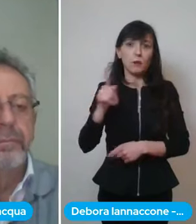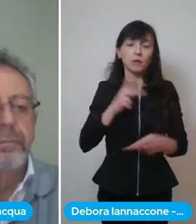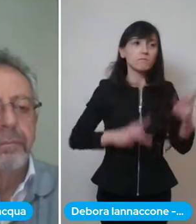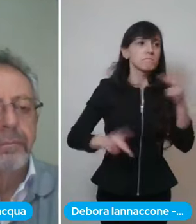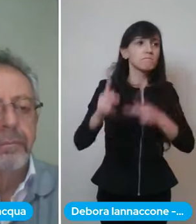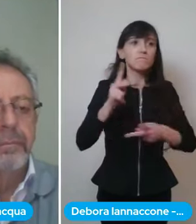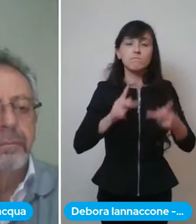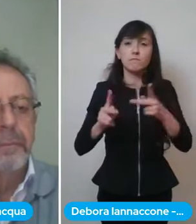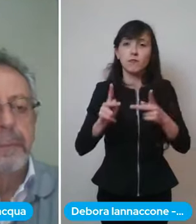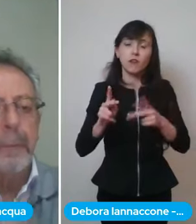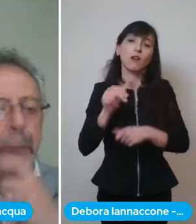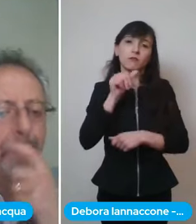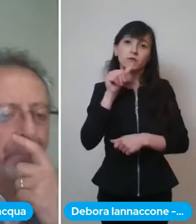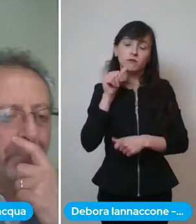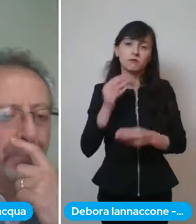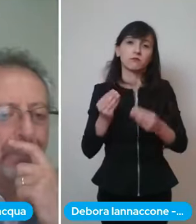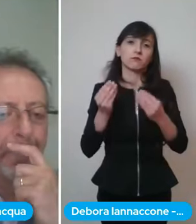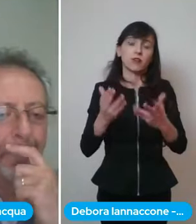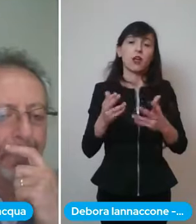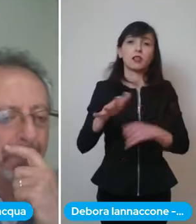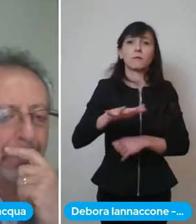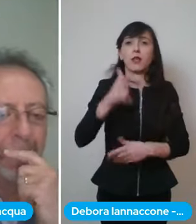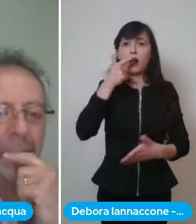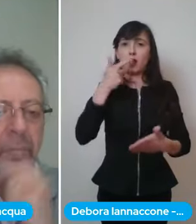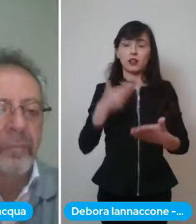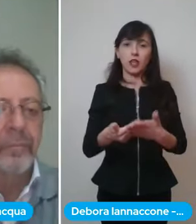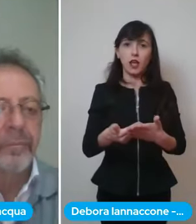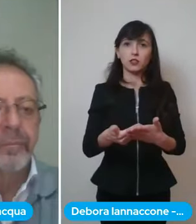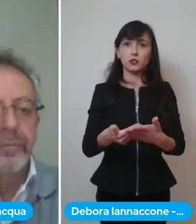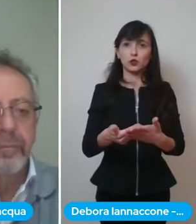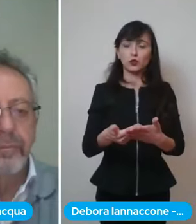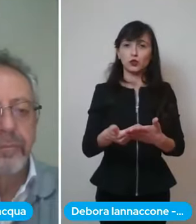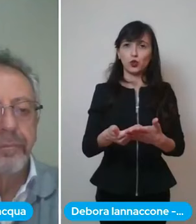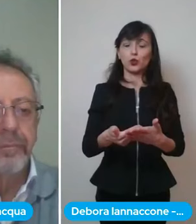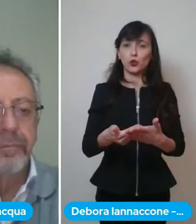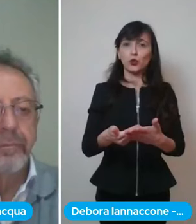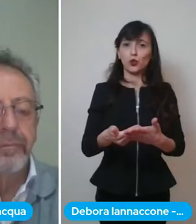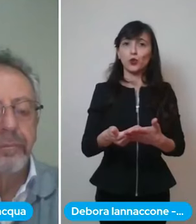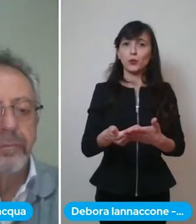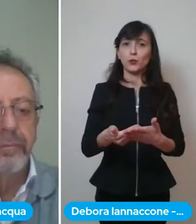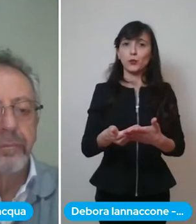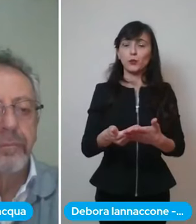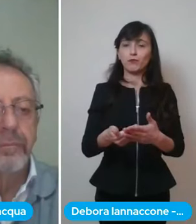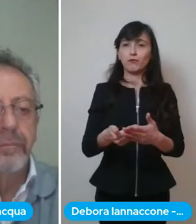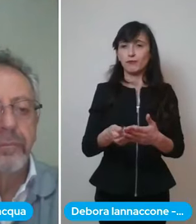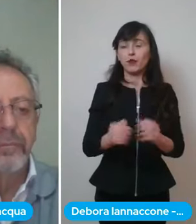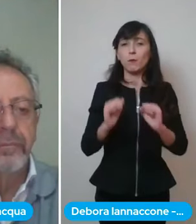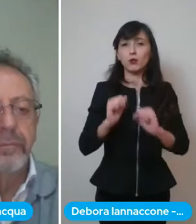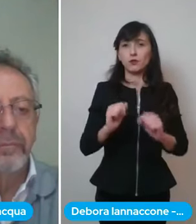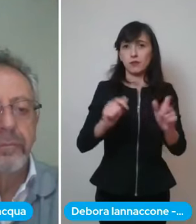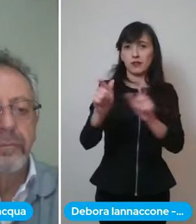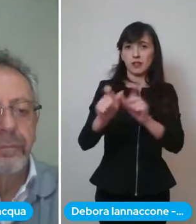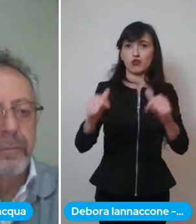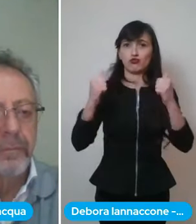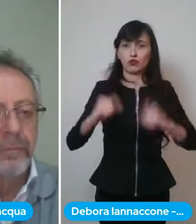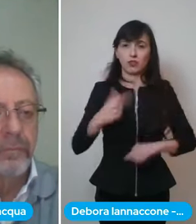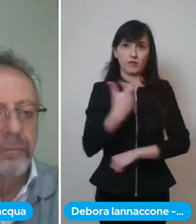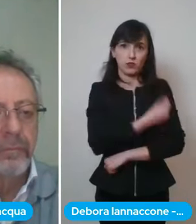spazio uno spazio adeguato a disposizione appunto dei dei cittadini. Rispetto